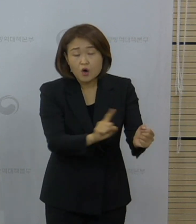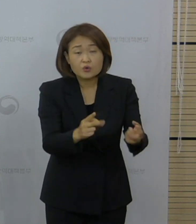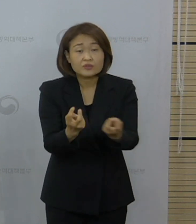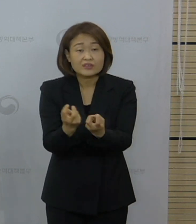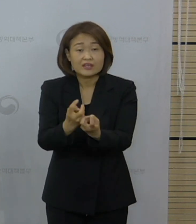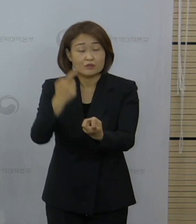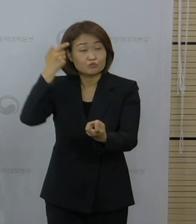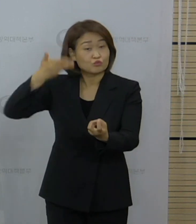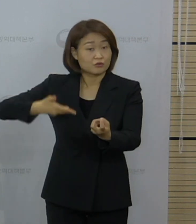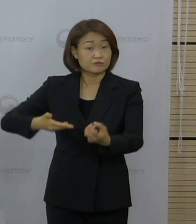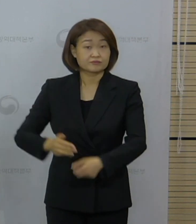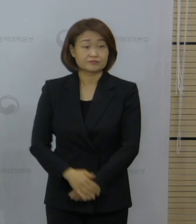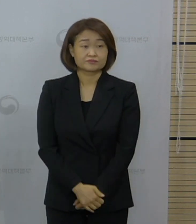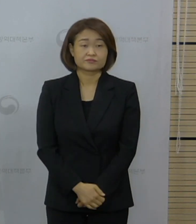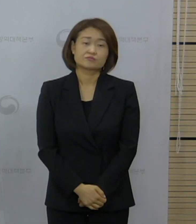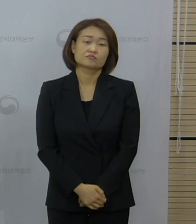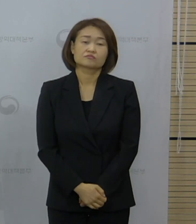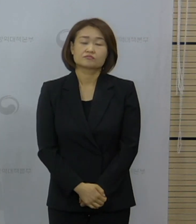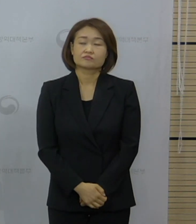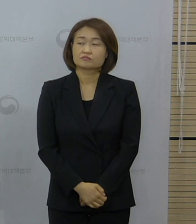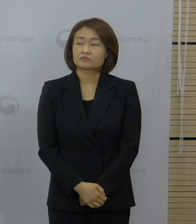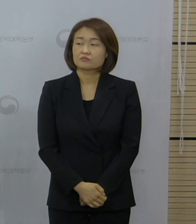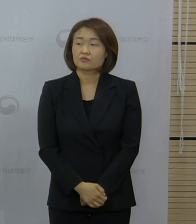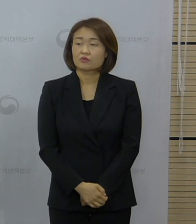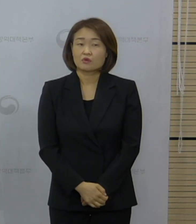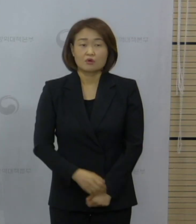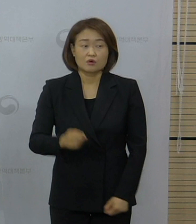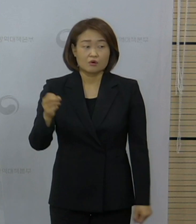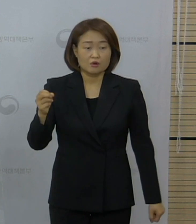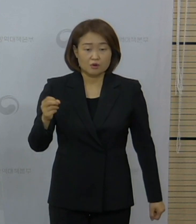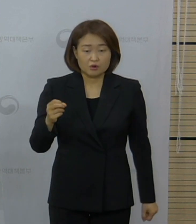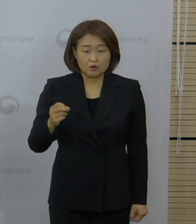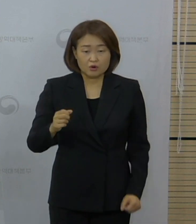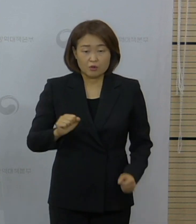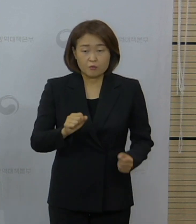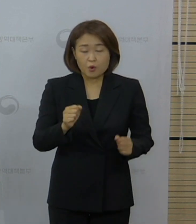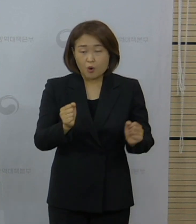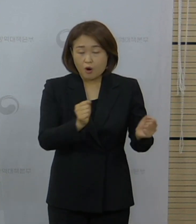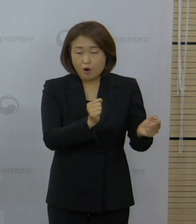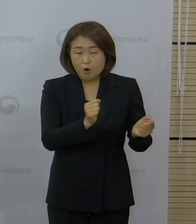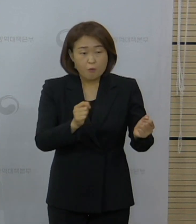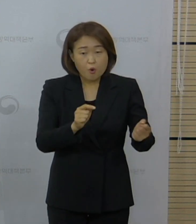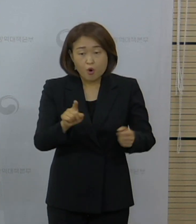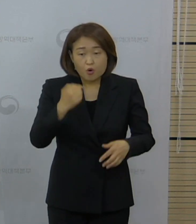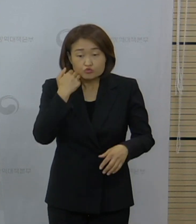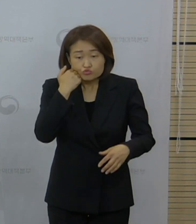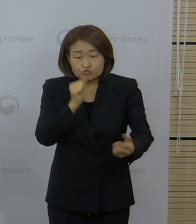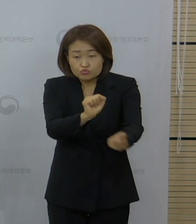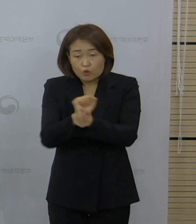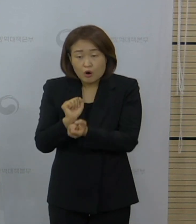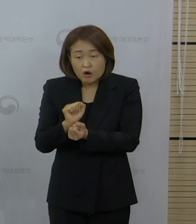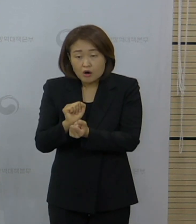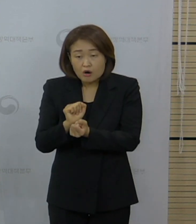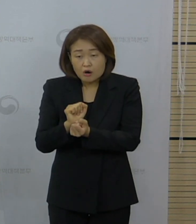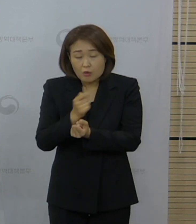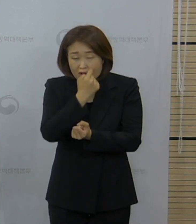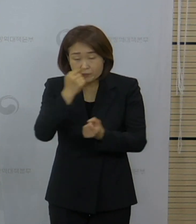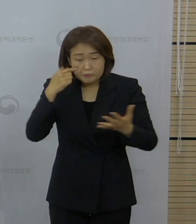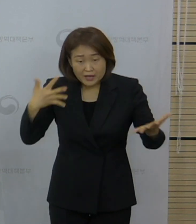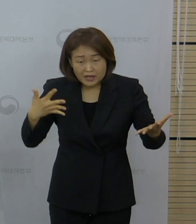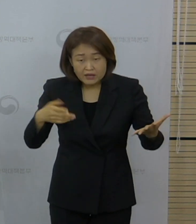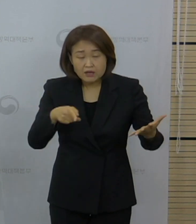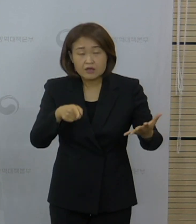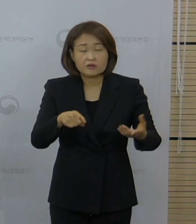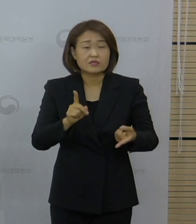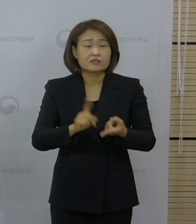하셨습니다. 또 역학적 연관성이 확인 안 된 변이 감염이 처음인지도 함께 질문 주셨습니다. 네, 상세한